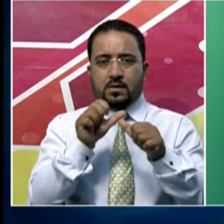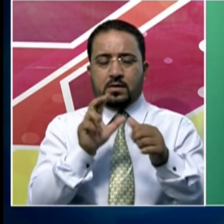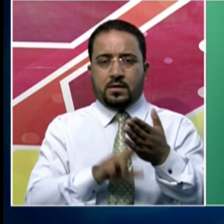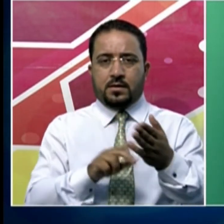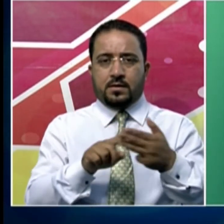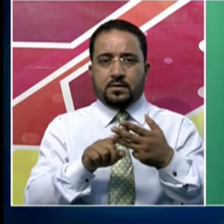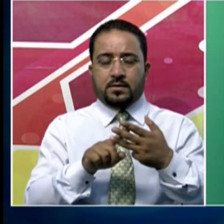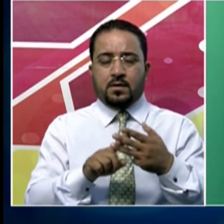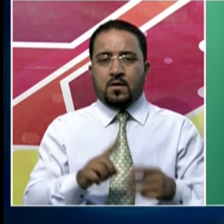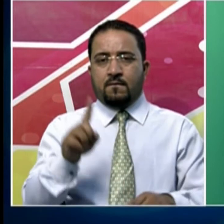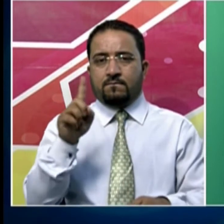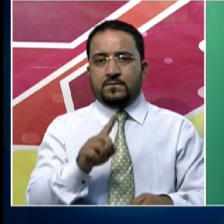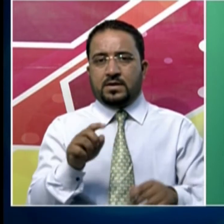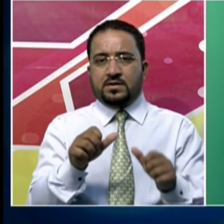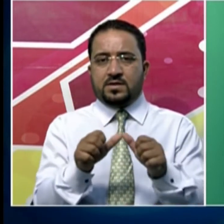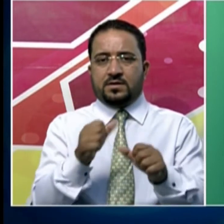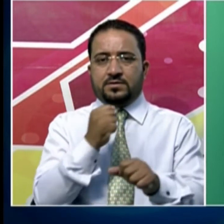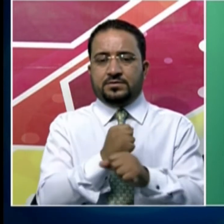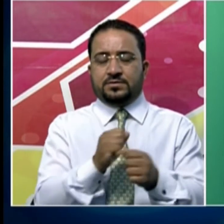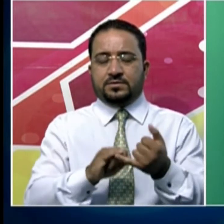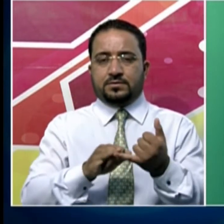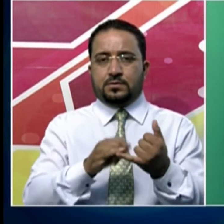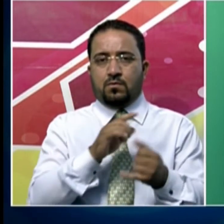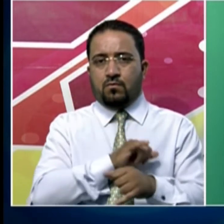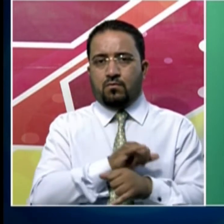یہ مشن یکم اگست سے شروع ہو کر